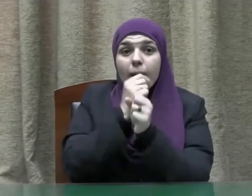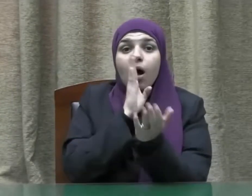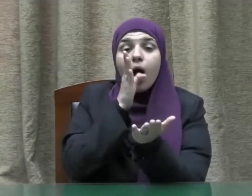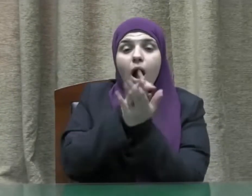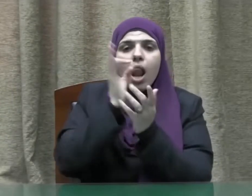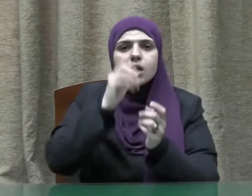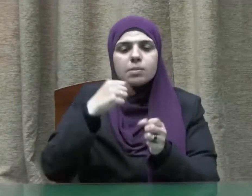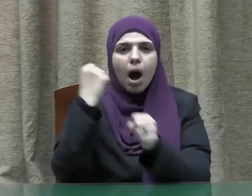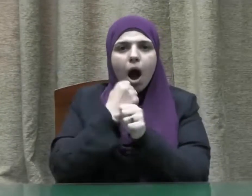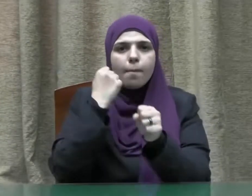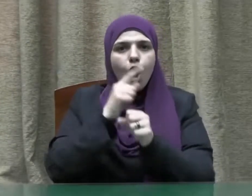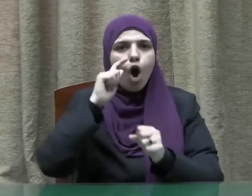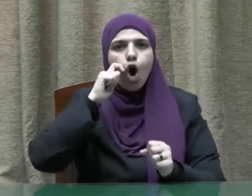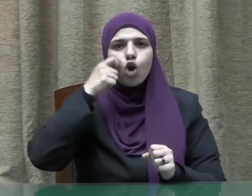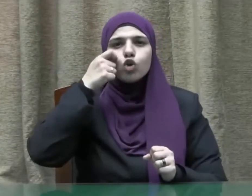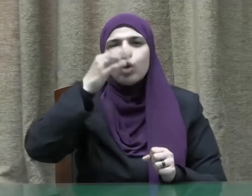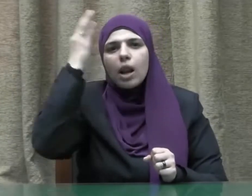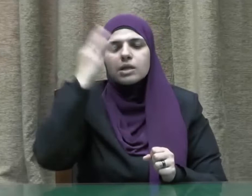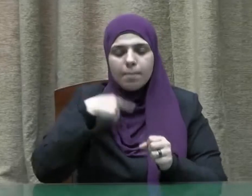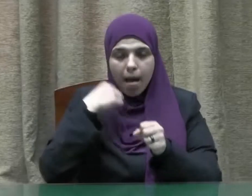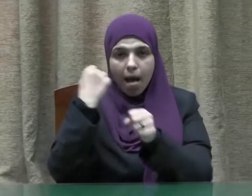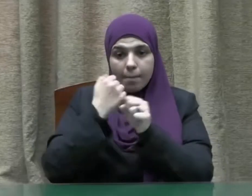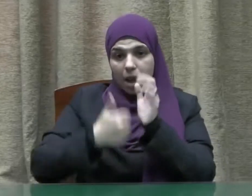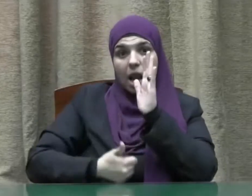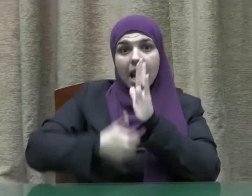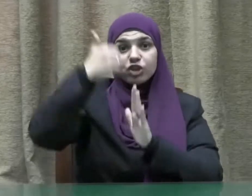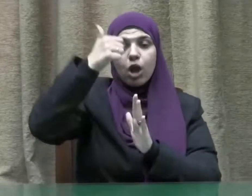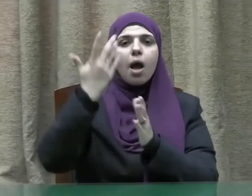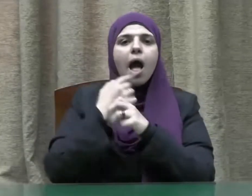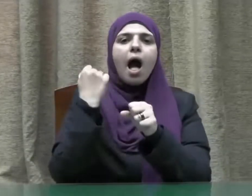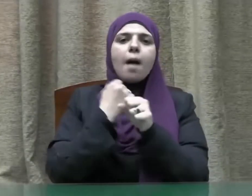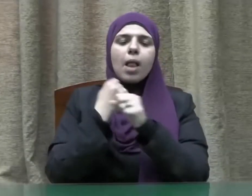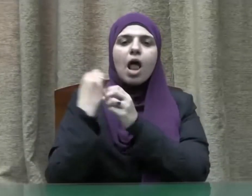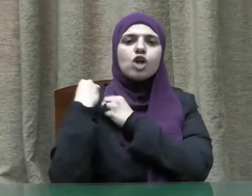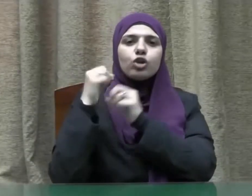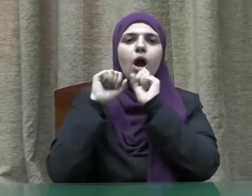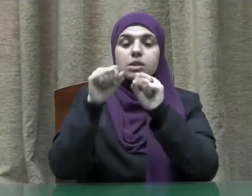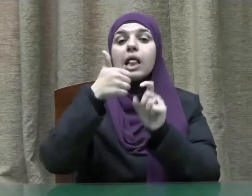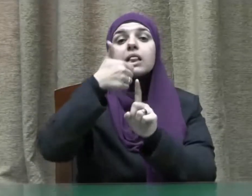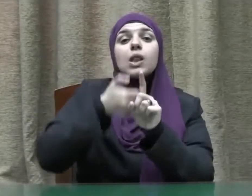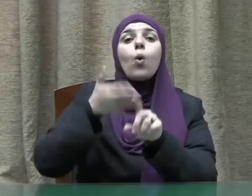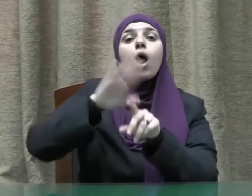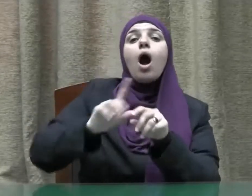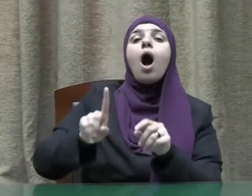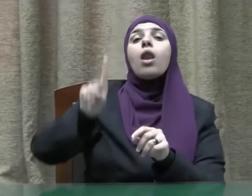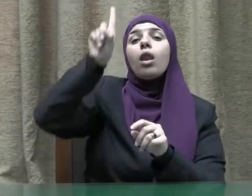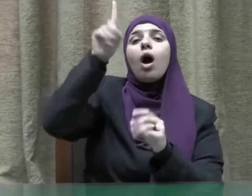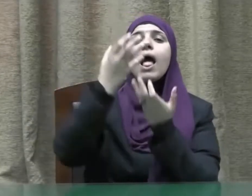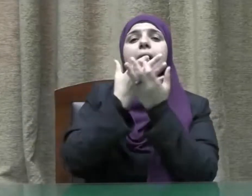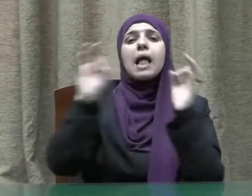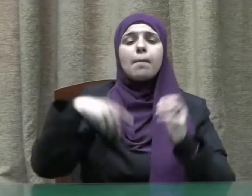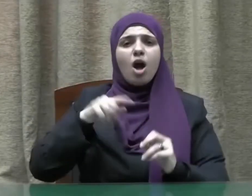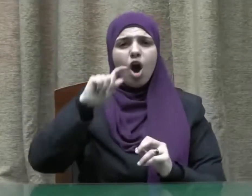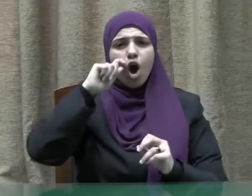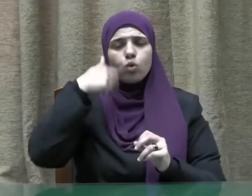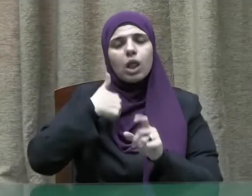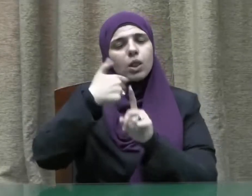عمل رجل لا ينجيه إلا عمله ويتوكل على الله توكل رجل